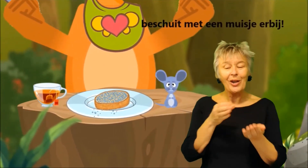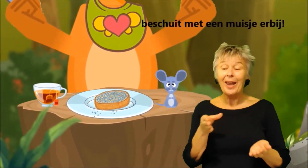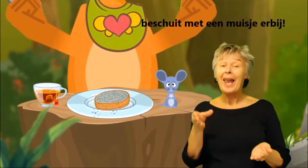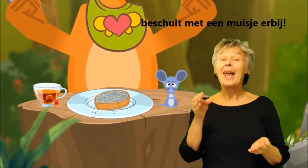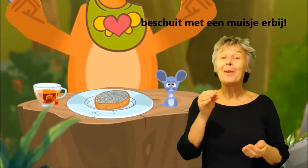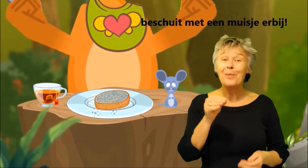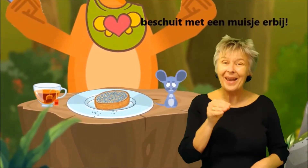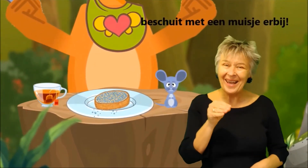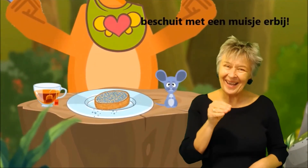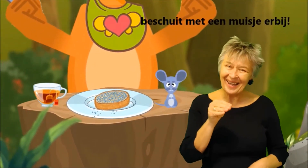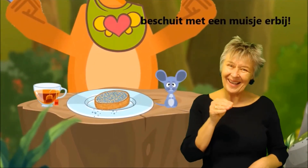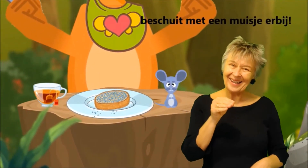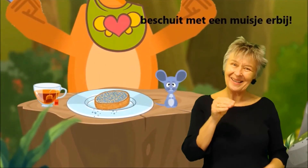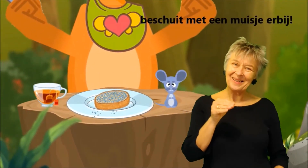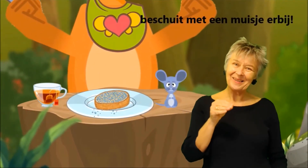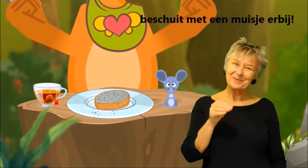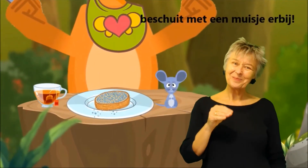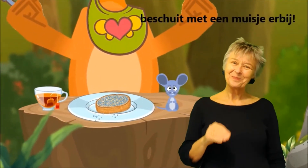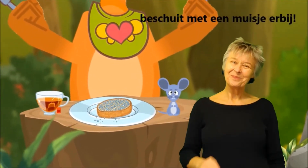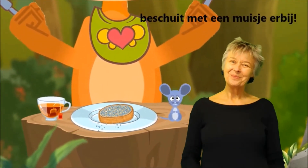muisje erbij.